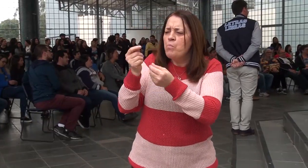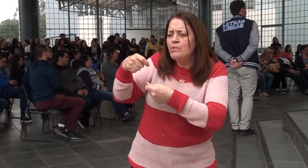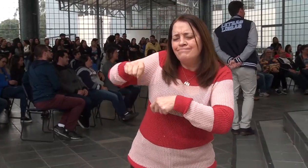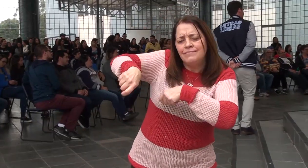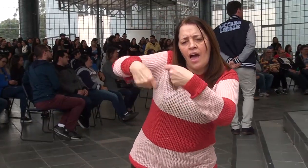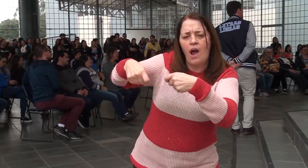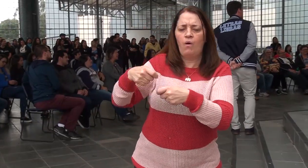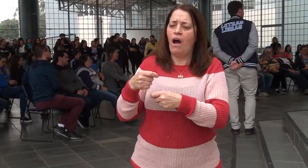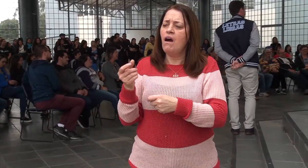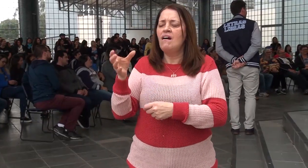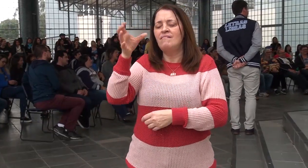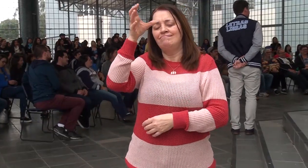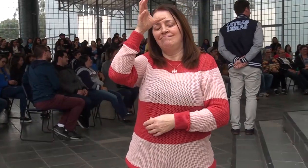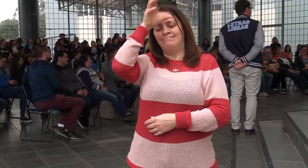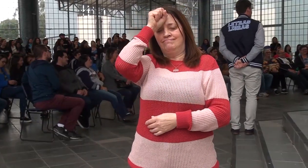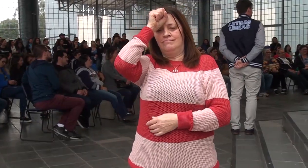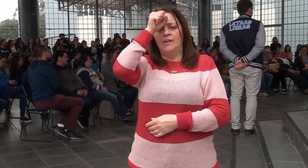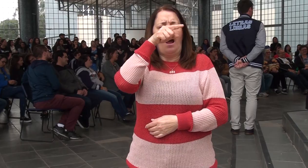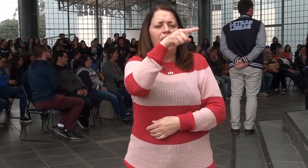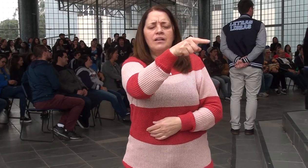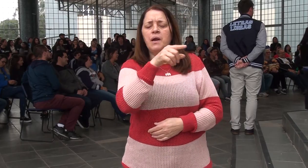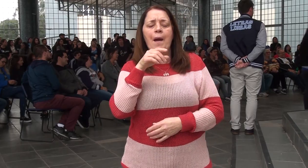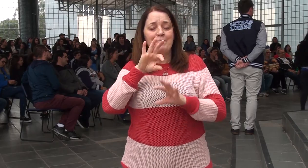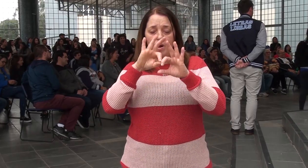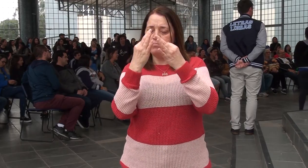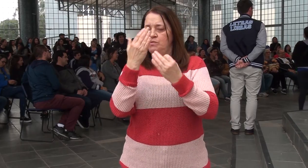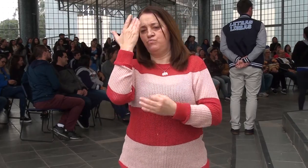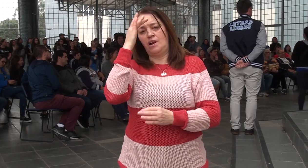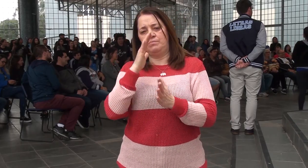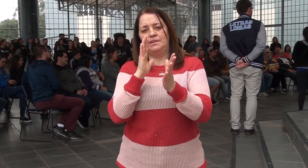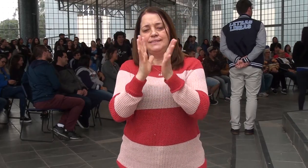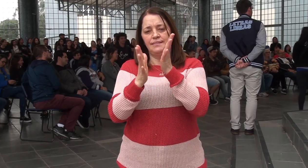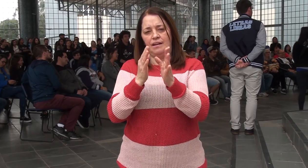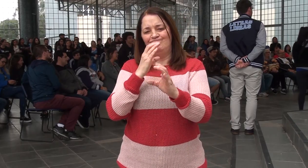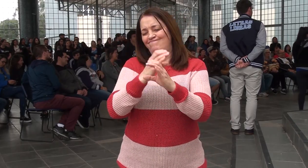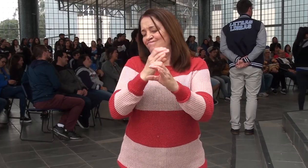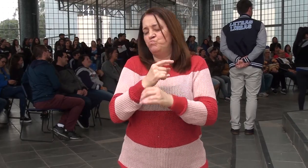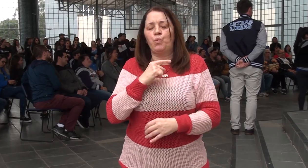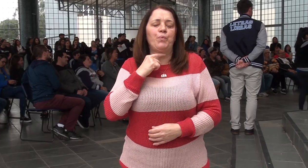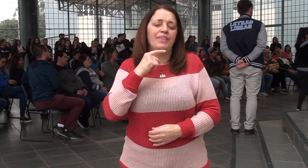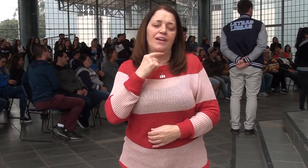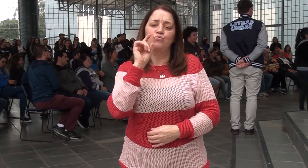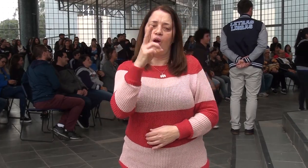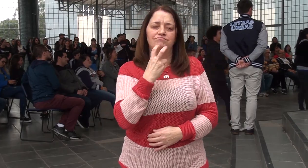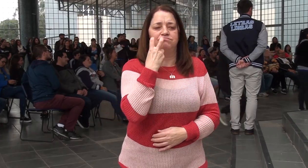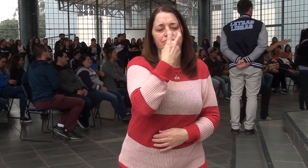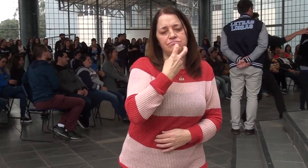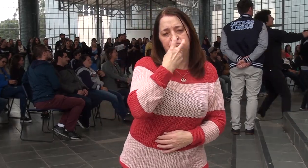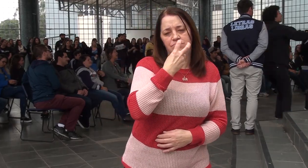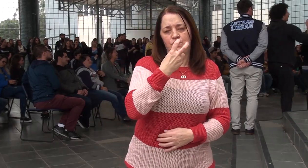os sinais, os conceitos. Então, minha família também não sabia Libras, não tinha essa comunicação. É só oralização língua de casa.